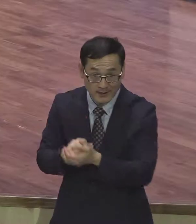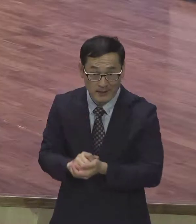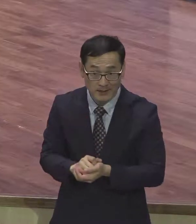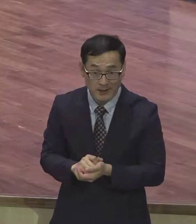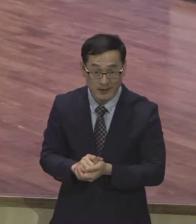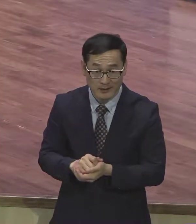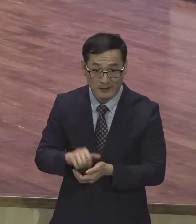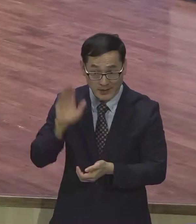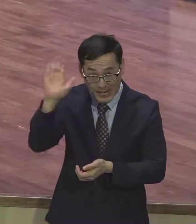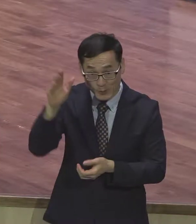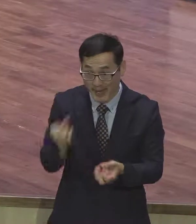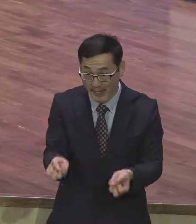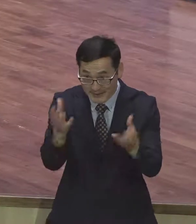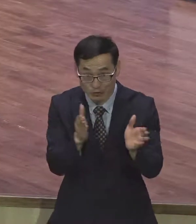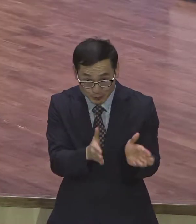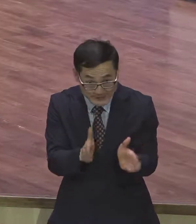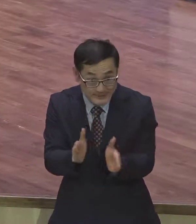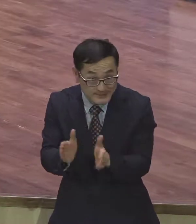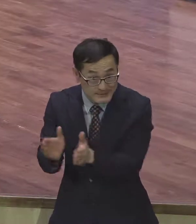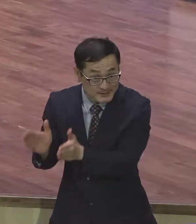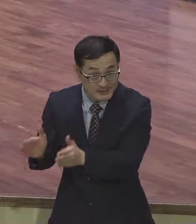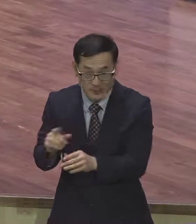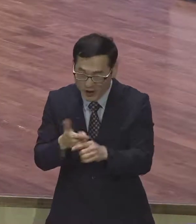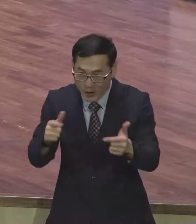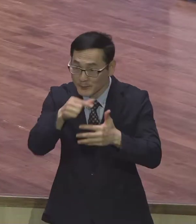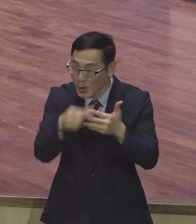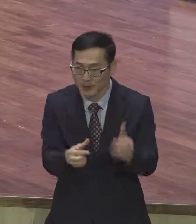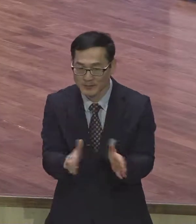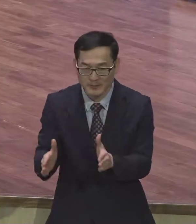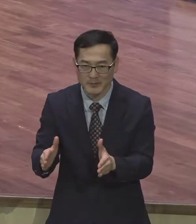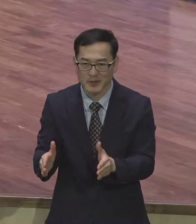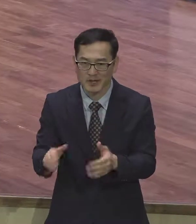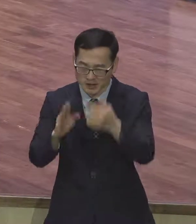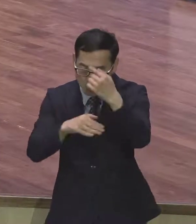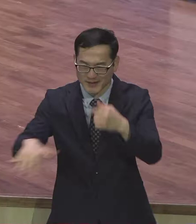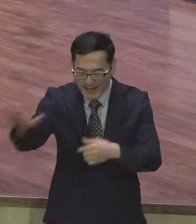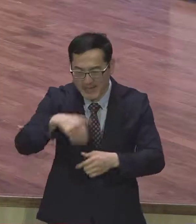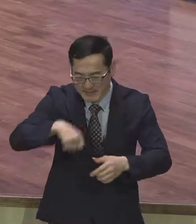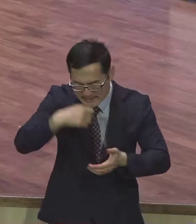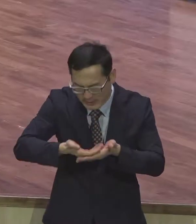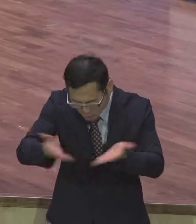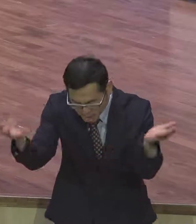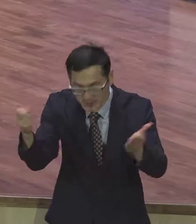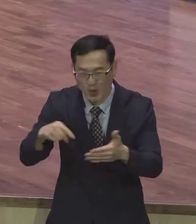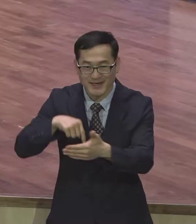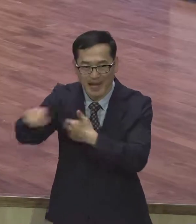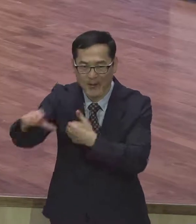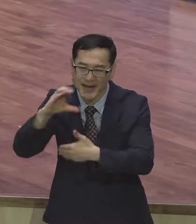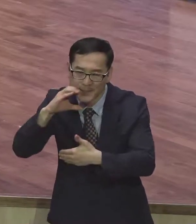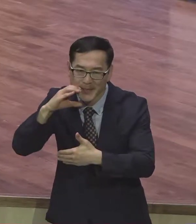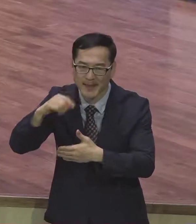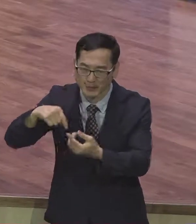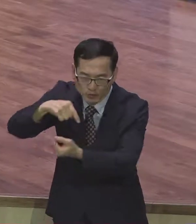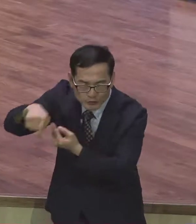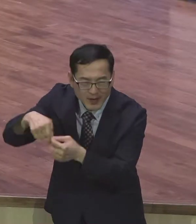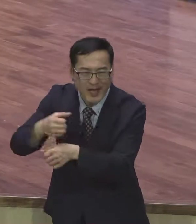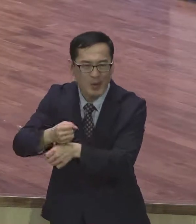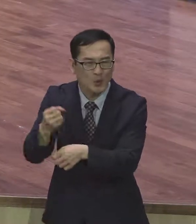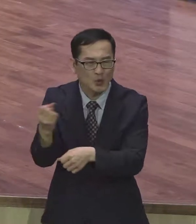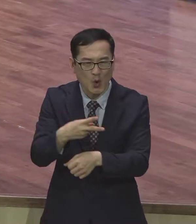광고도 나왔습니다 다음 주에 정교인 식사 대전 준비 야외 카페 운영 예원 걸 그림